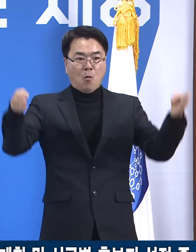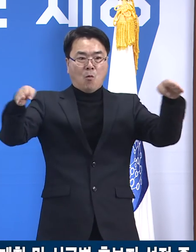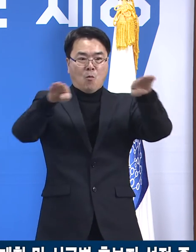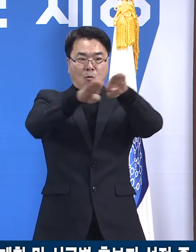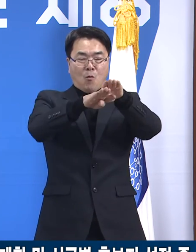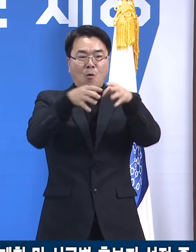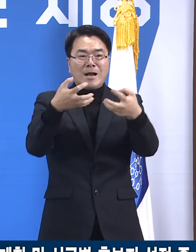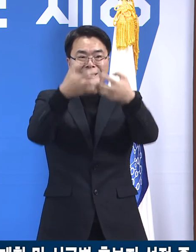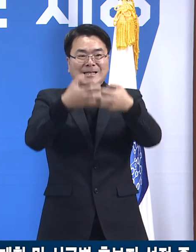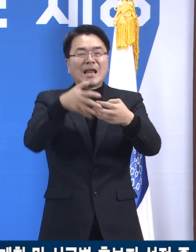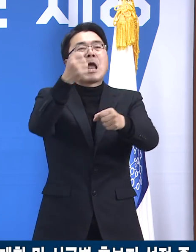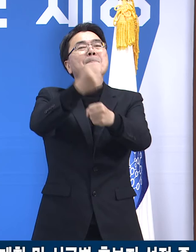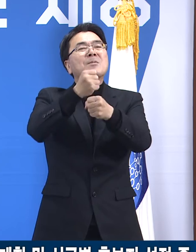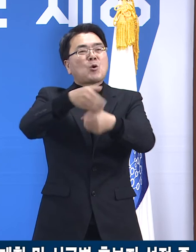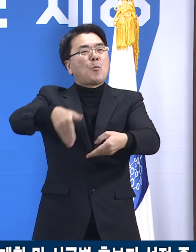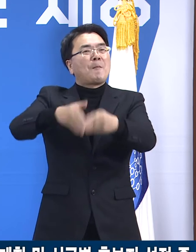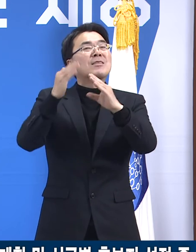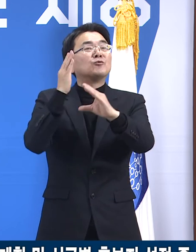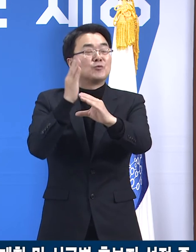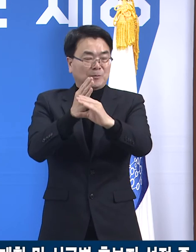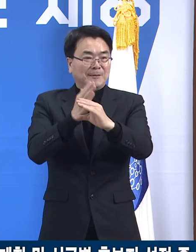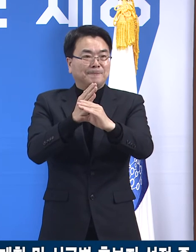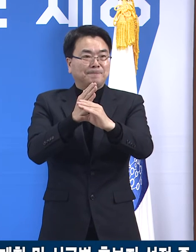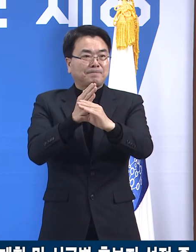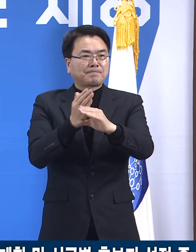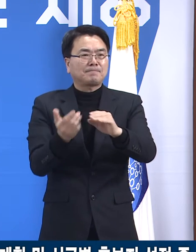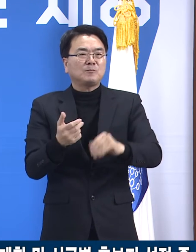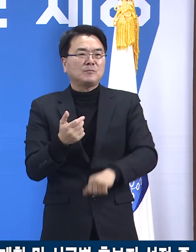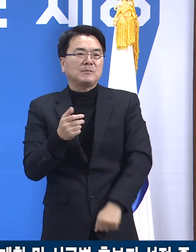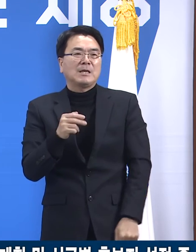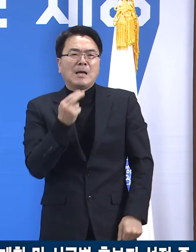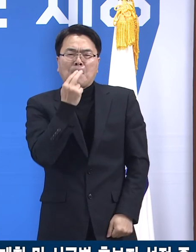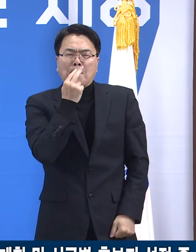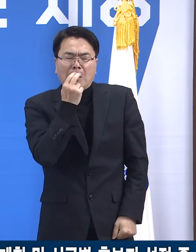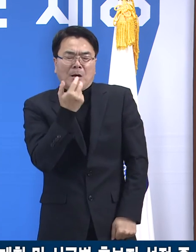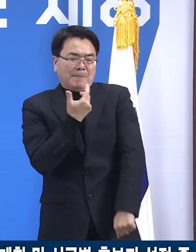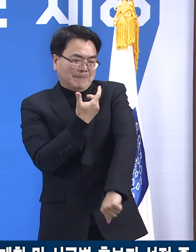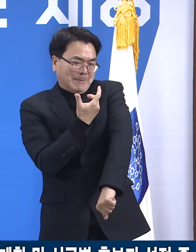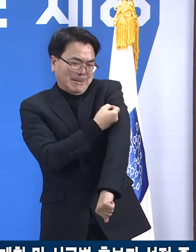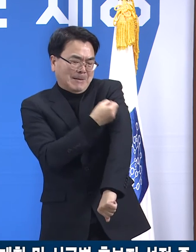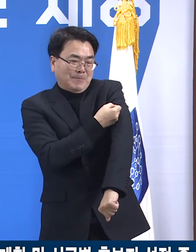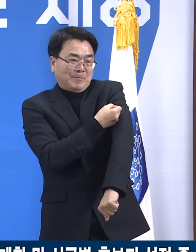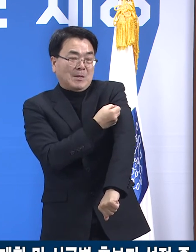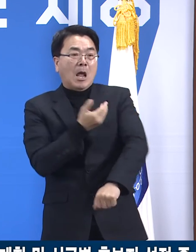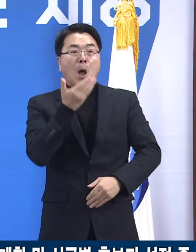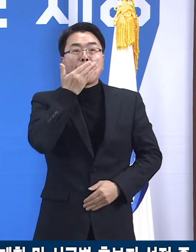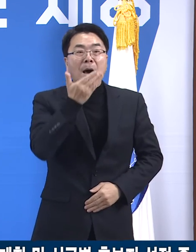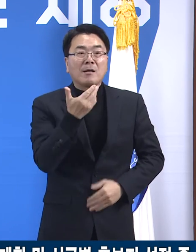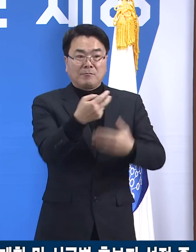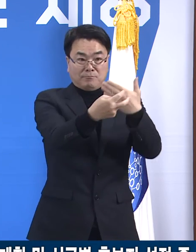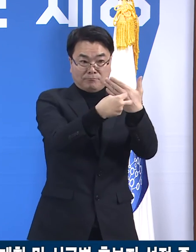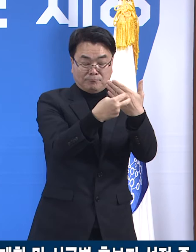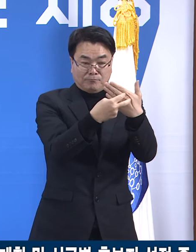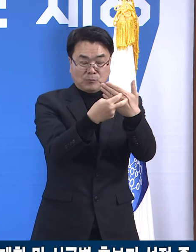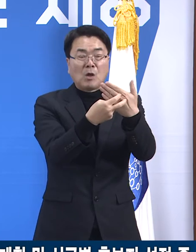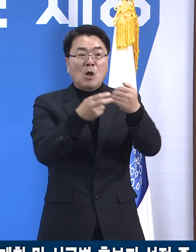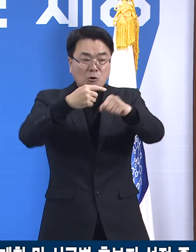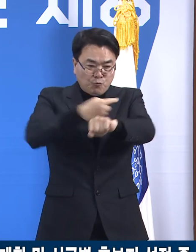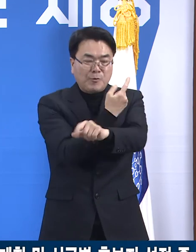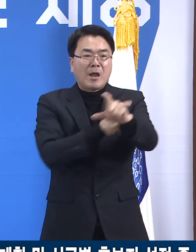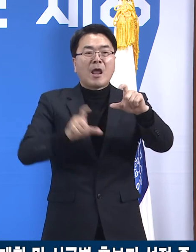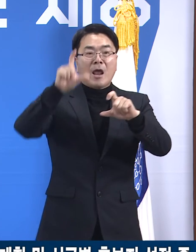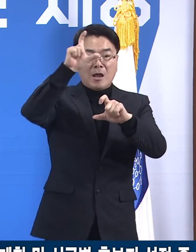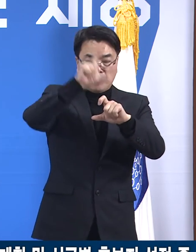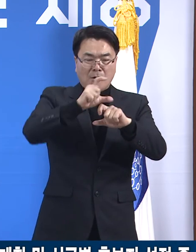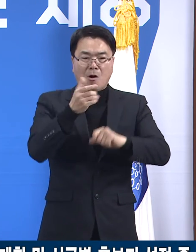기존의 독감 예방접종을 위하여 지정한 병의원과 그 외의 질병관리청의 기준에 맞는 기관을